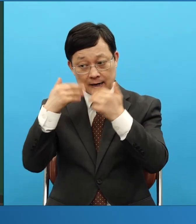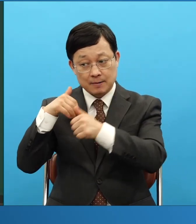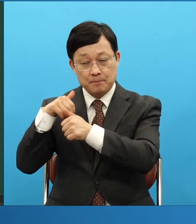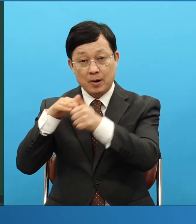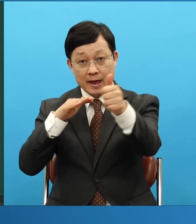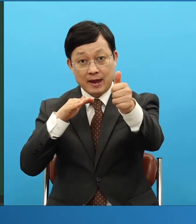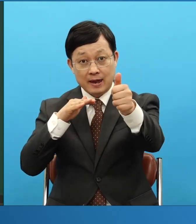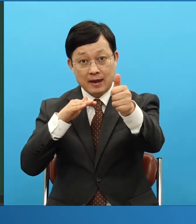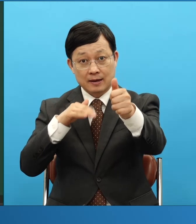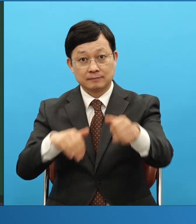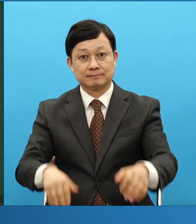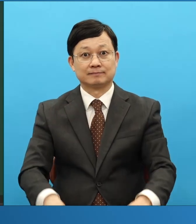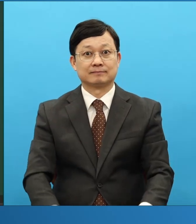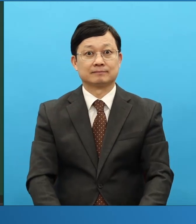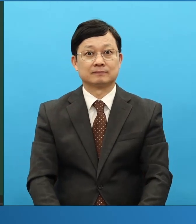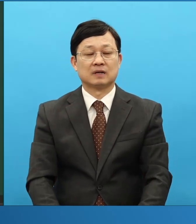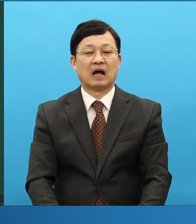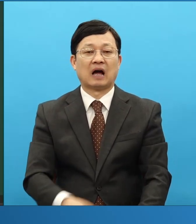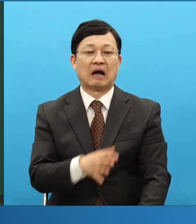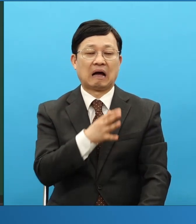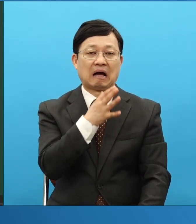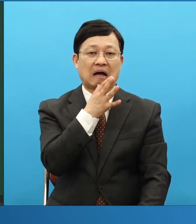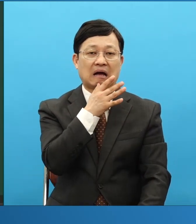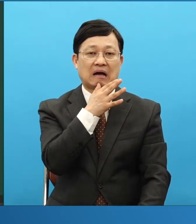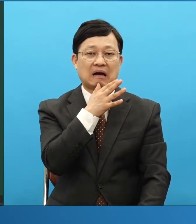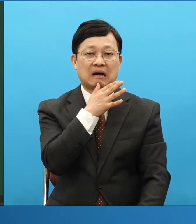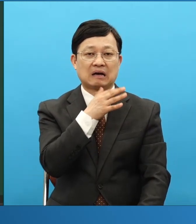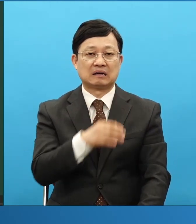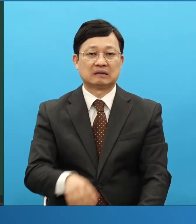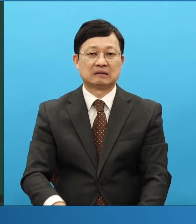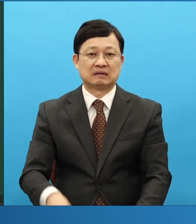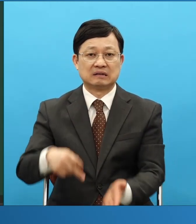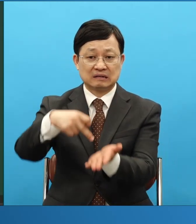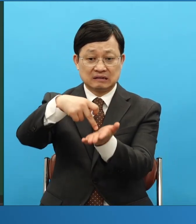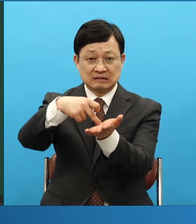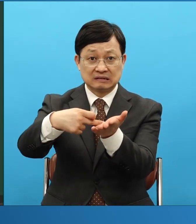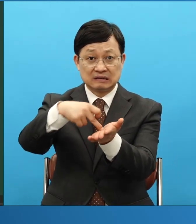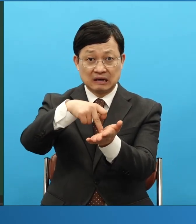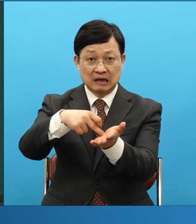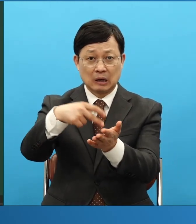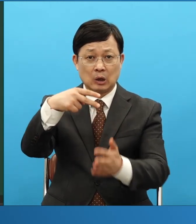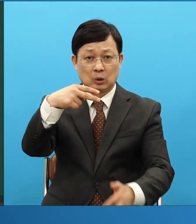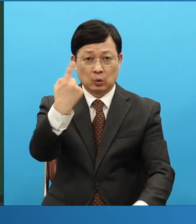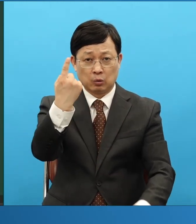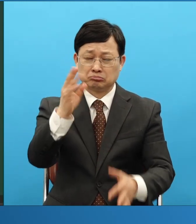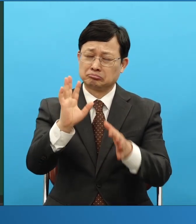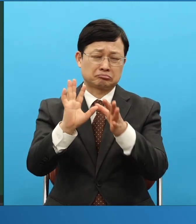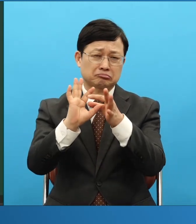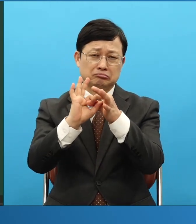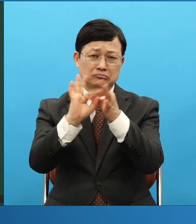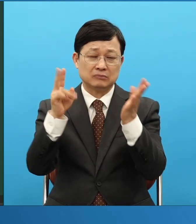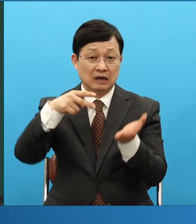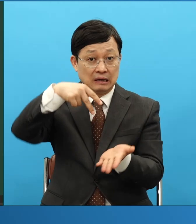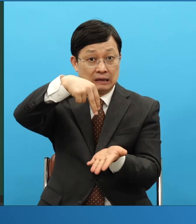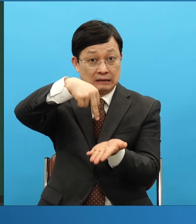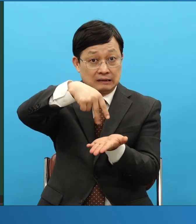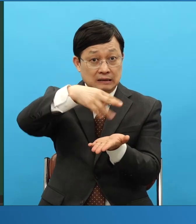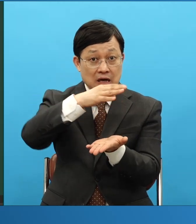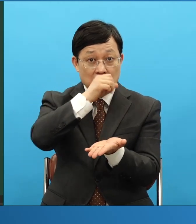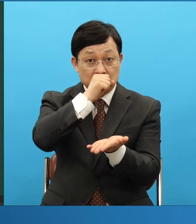그래서 내가 다리 하나 절지만은 다리 두 개 가진 사람보다 훨씬 더